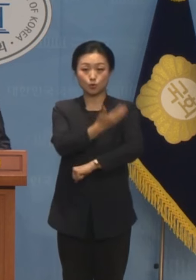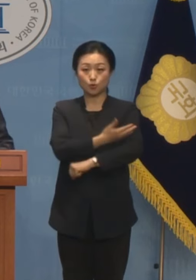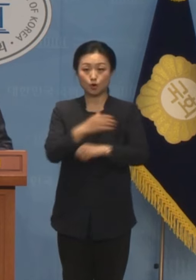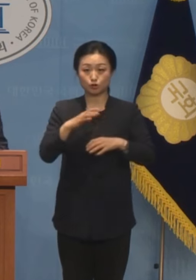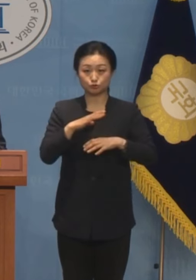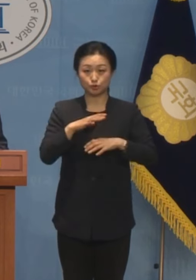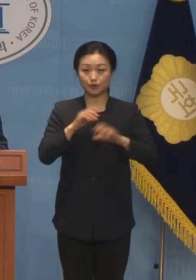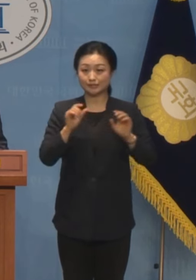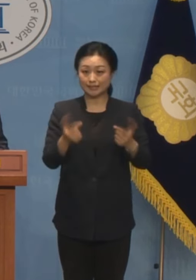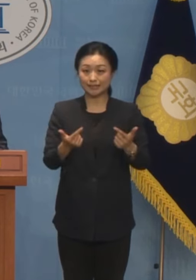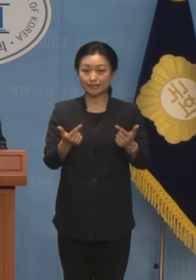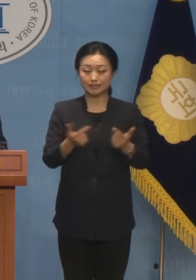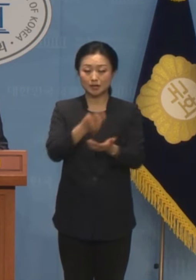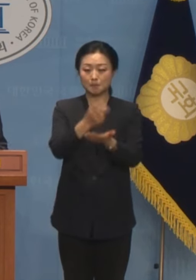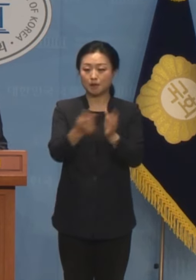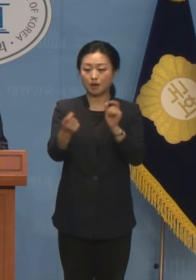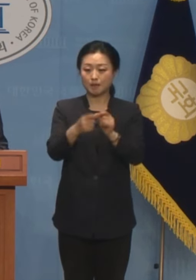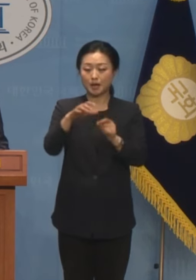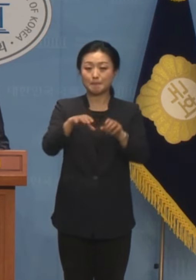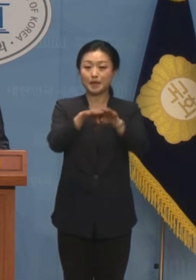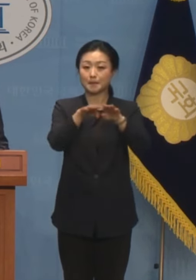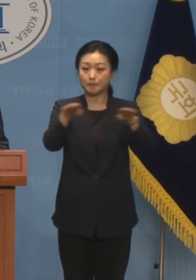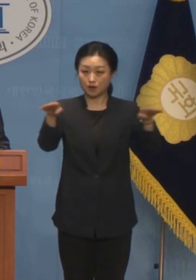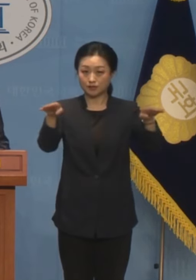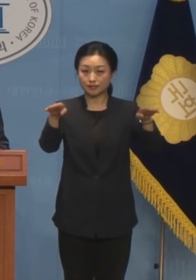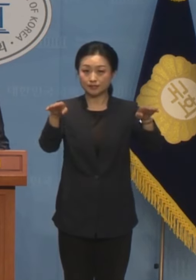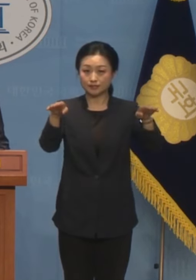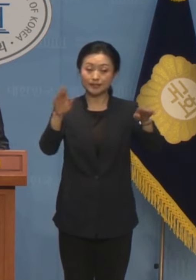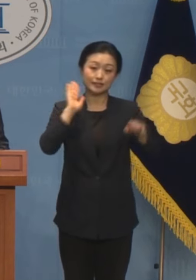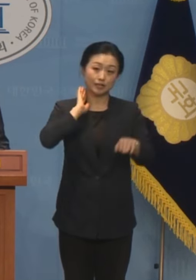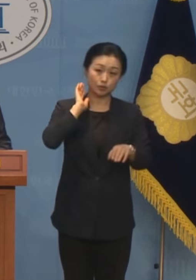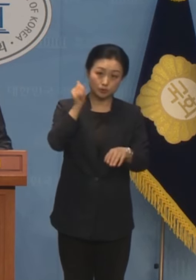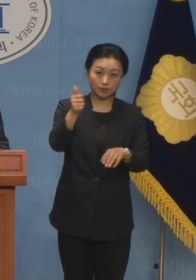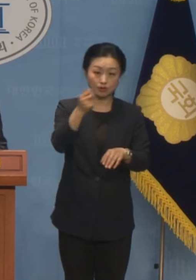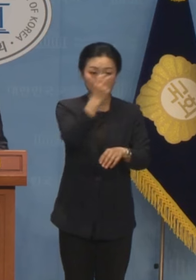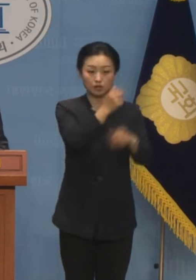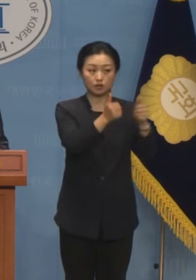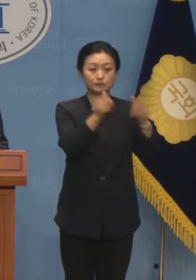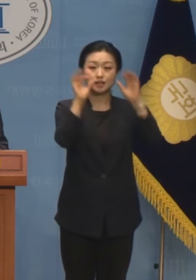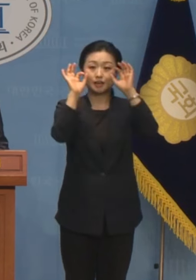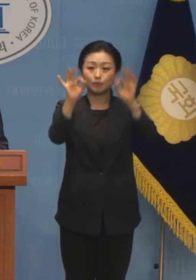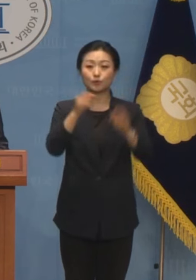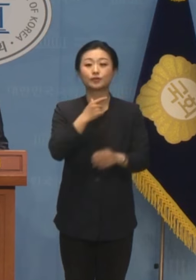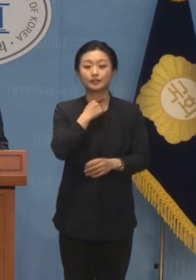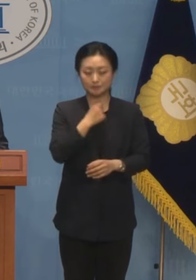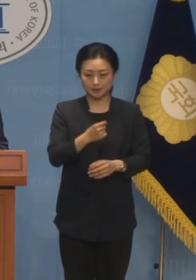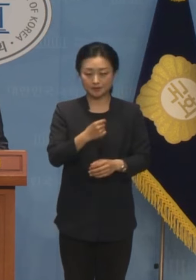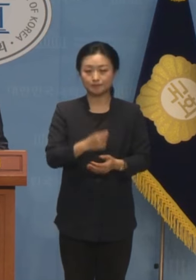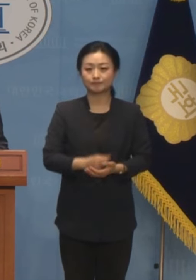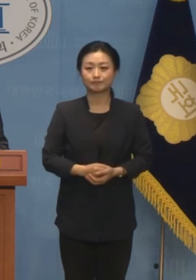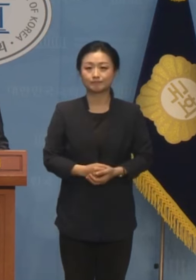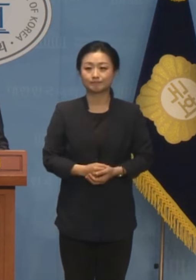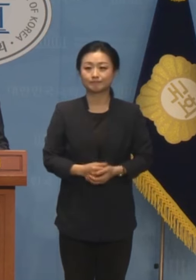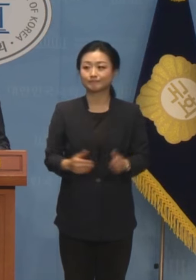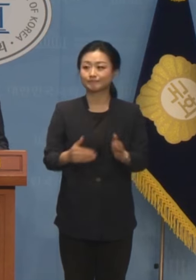두려워하지 않고 법 앞에 평등한 대통령과 검찰을 원하고 있습니다. 이상입니다.